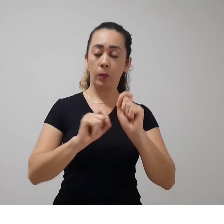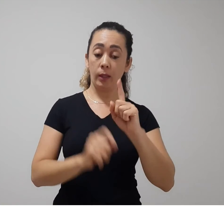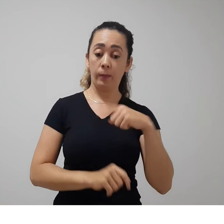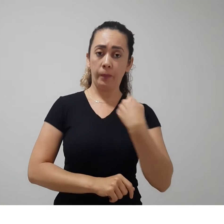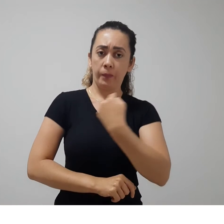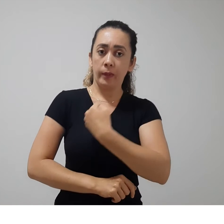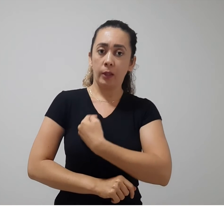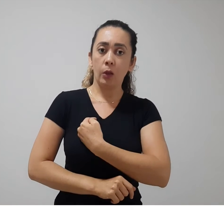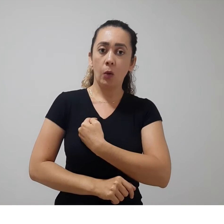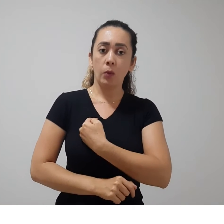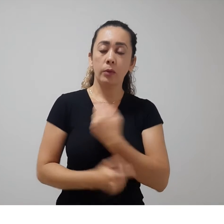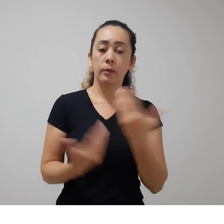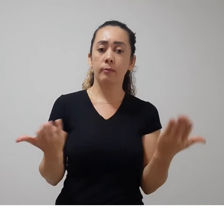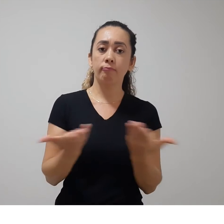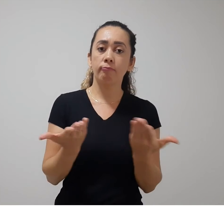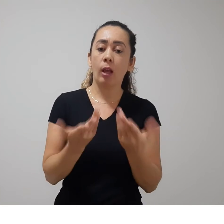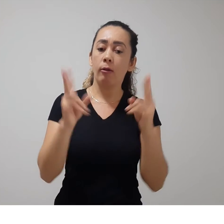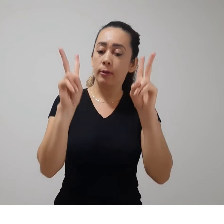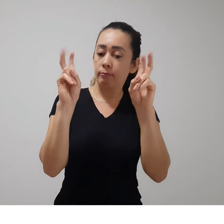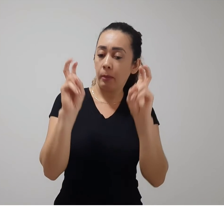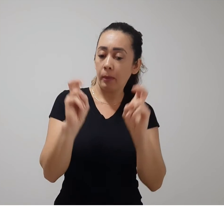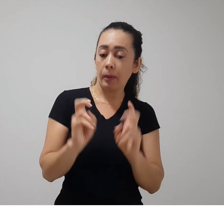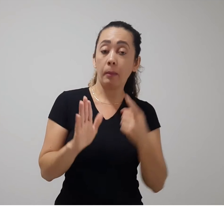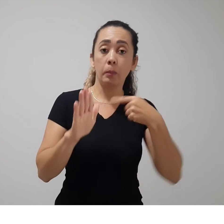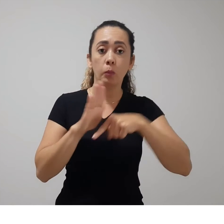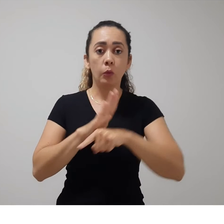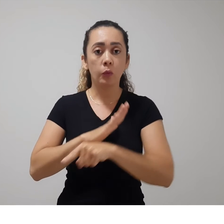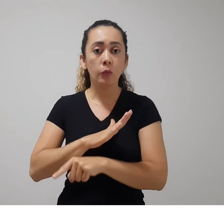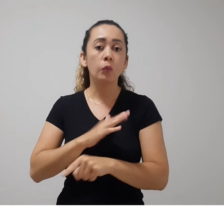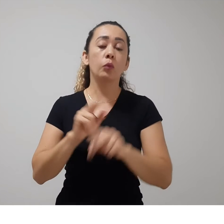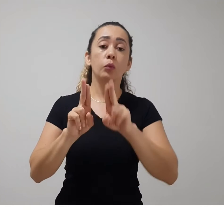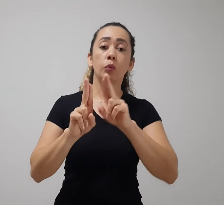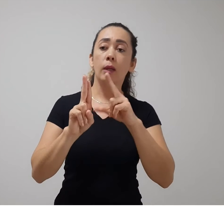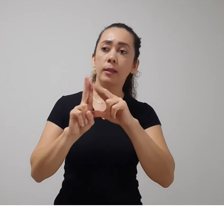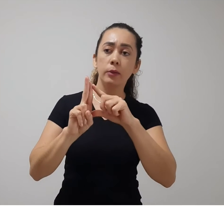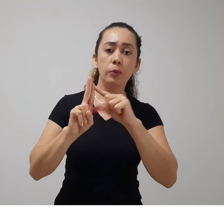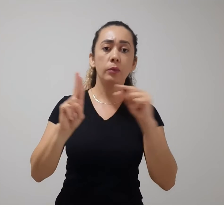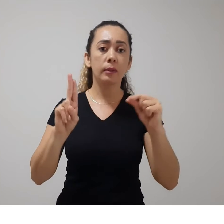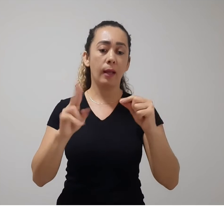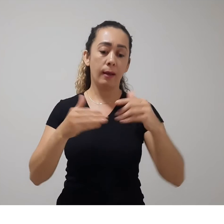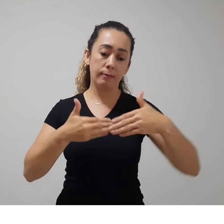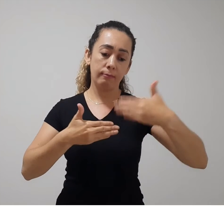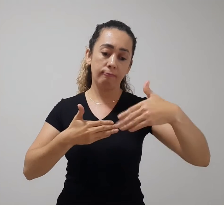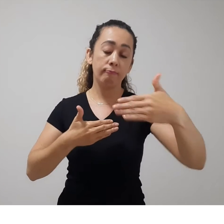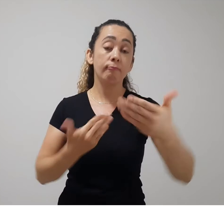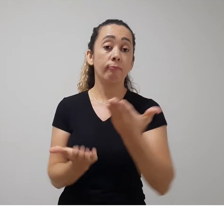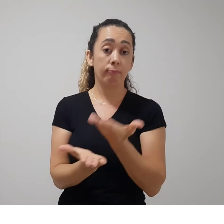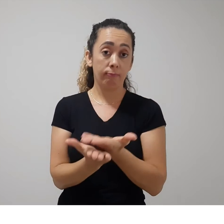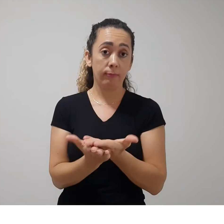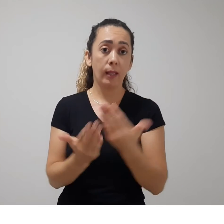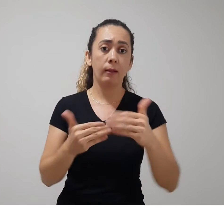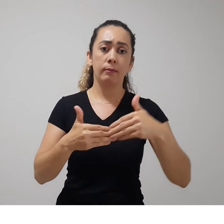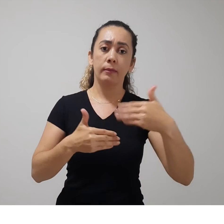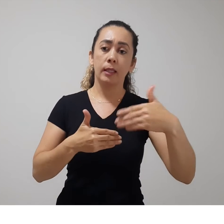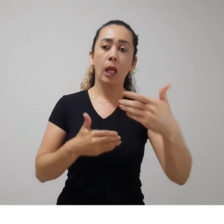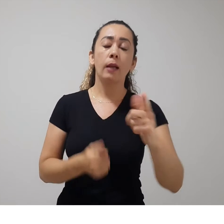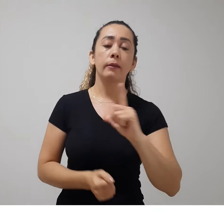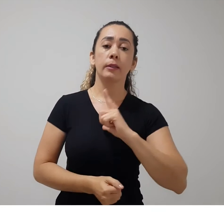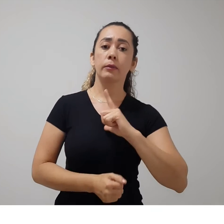tratar com mais afinco nas próximas unidades, nas próximas aulas, vocês terão aí a